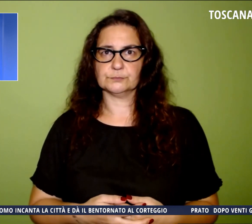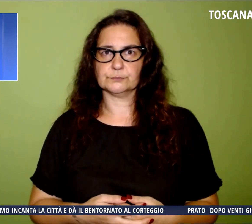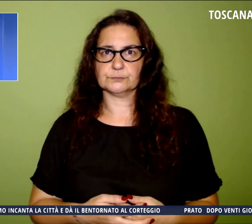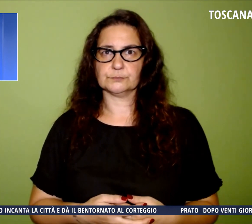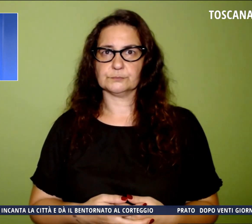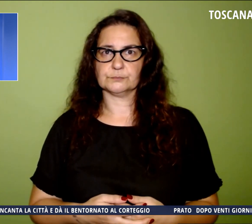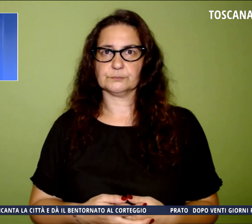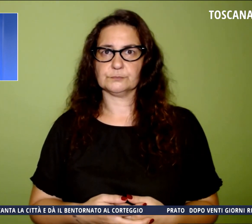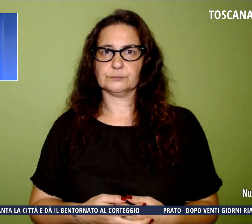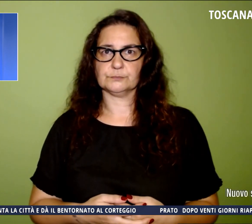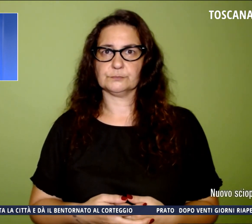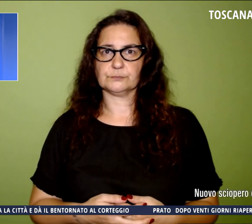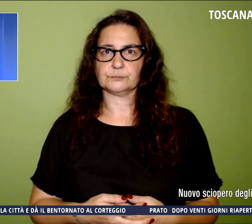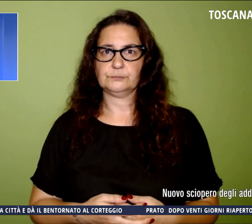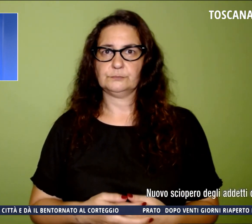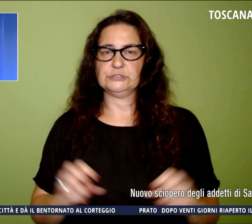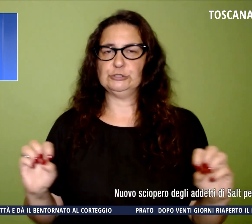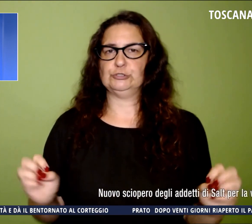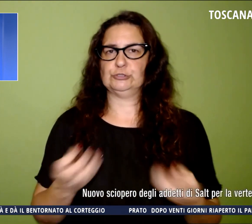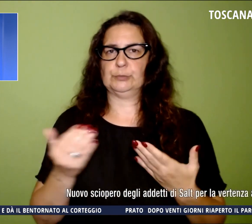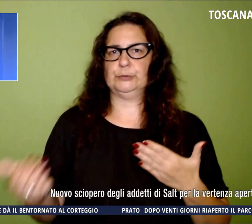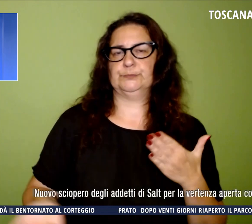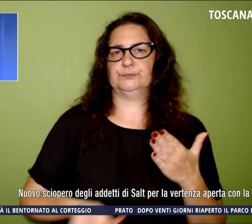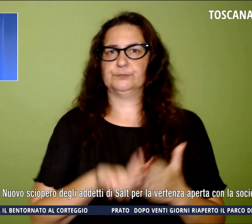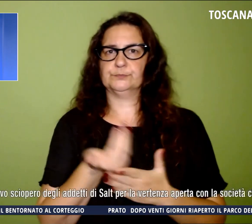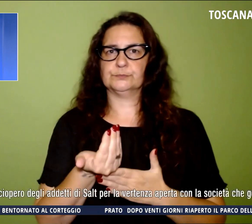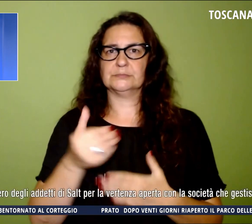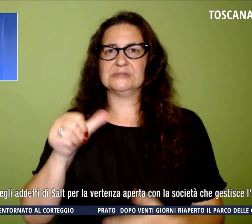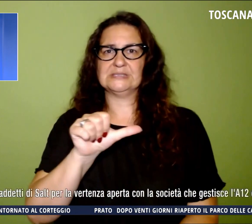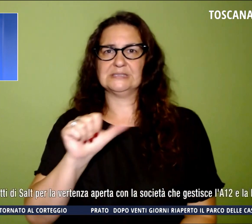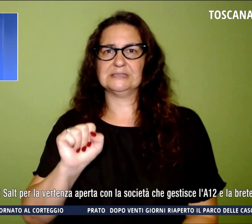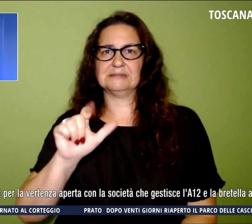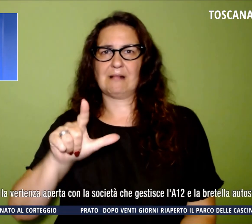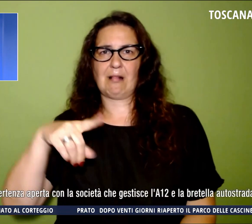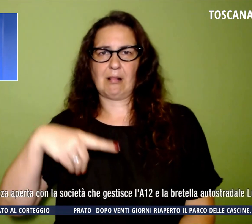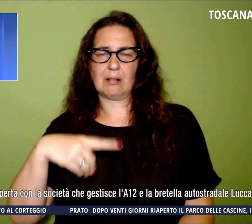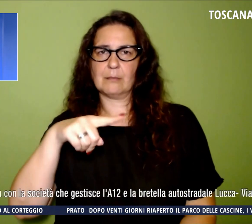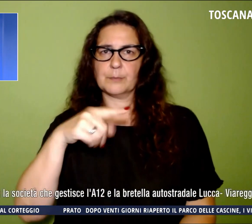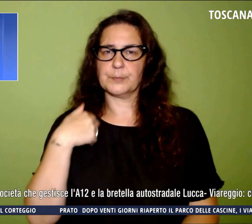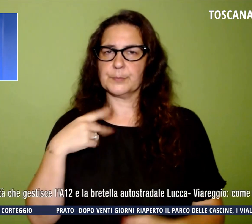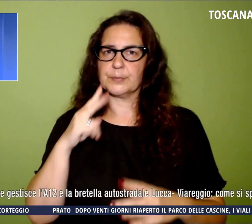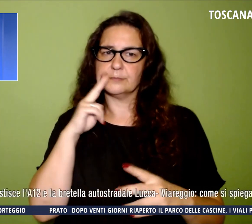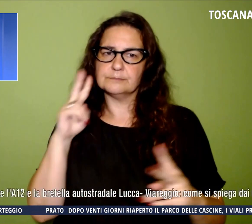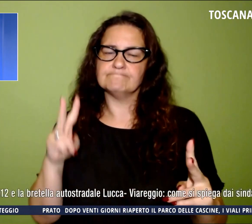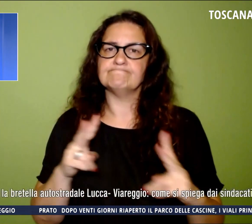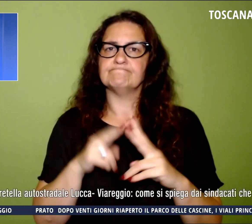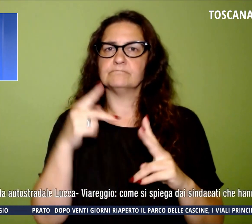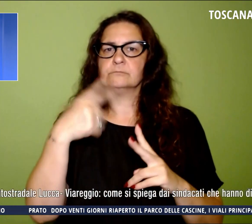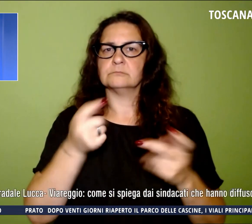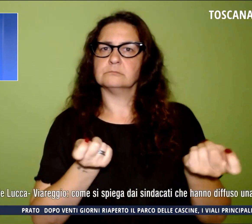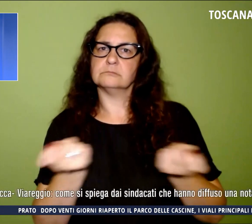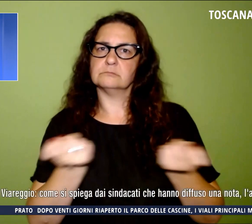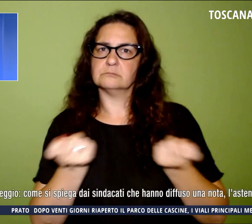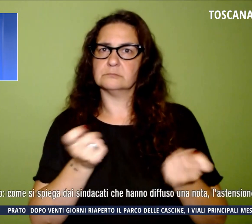E' nuovo sciopero degli addetti di SALT per la vertenza aperta con la società che gestisce la 12 e la